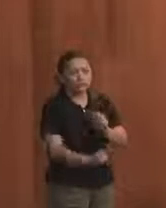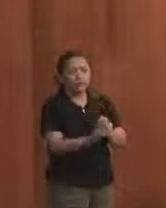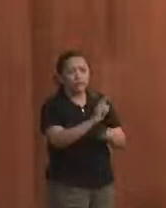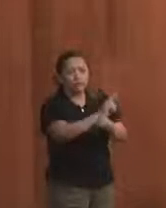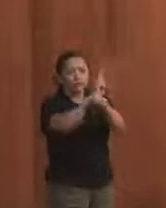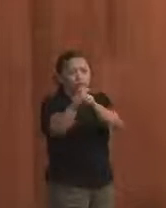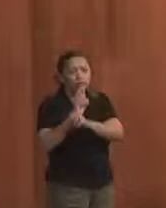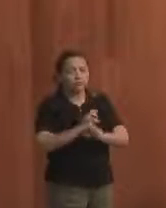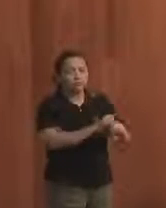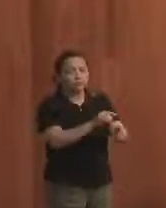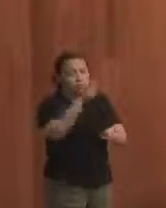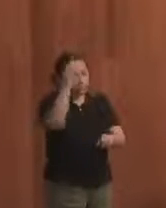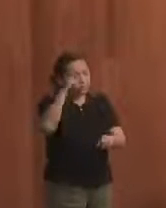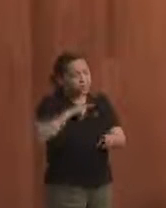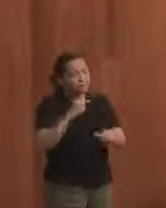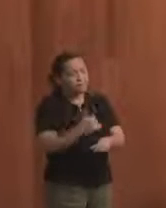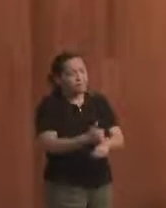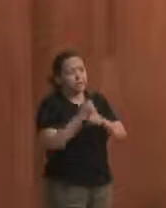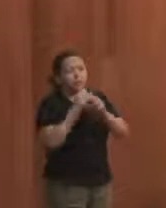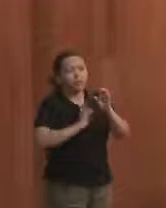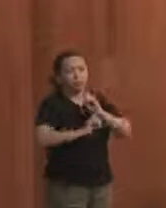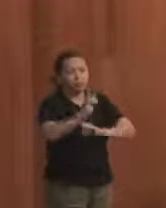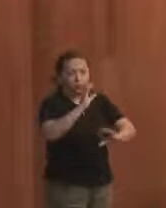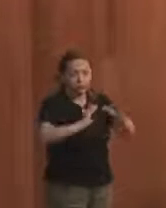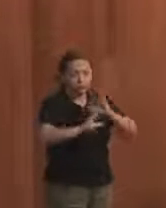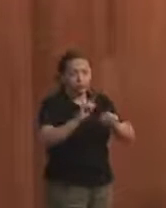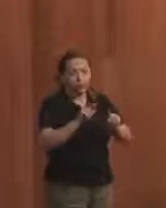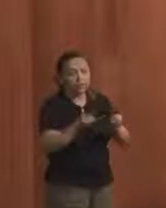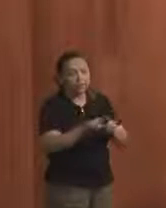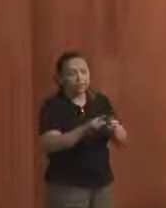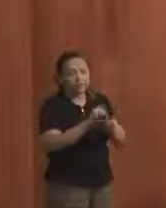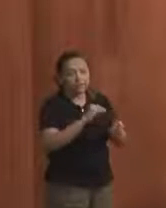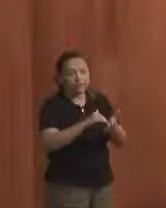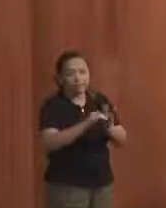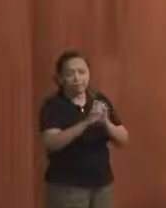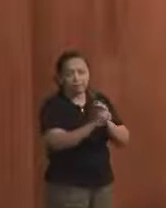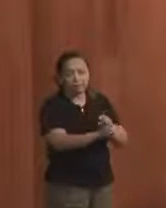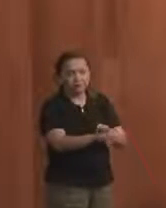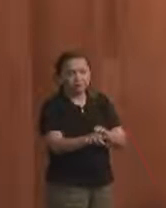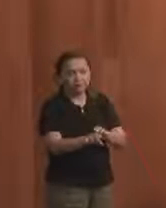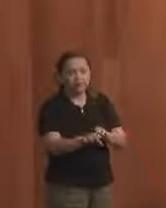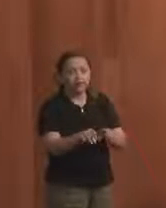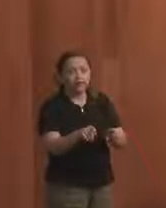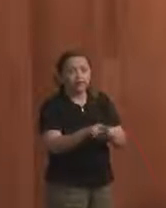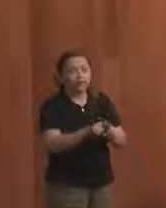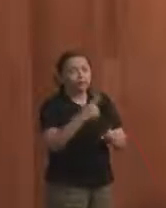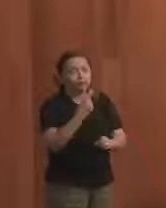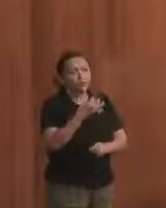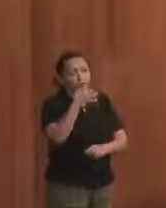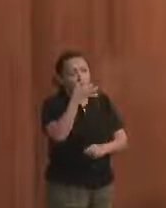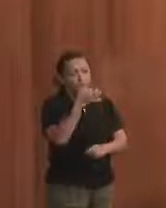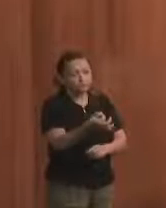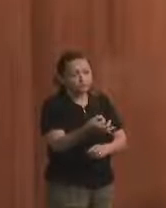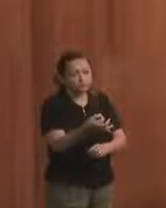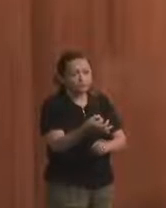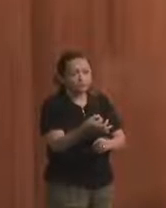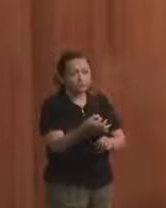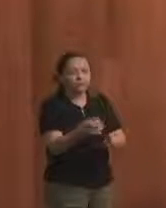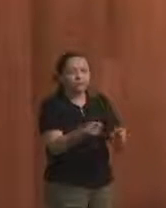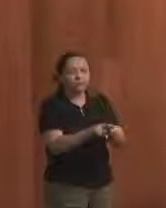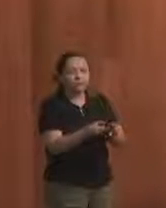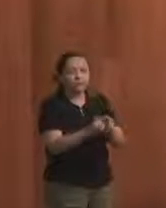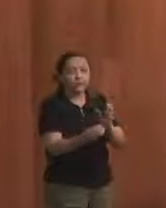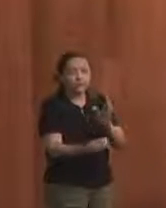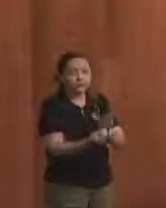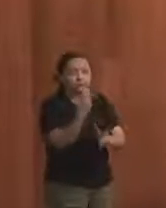essas pessoas têm mais abertura do que as próprias secretarias educacionais. Uma das sugestões foi, inclusive, a